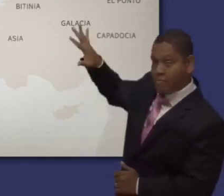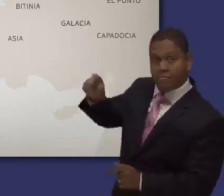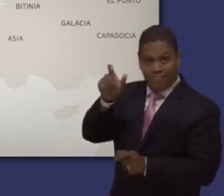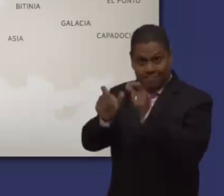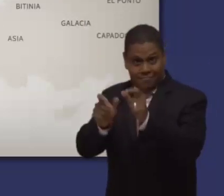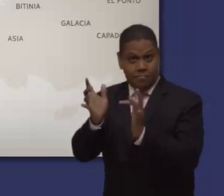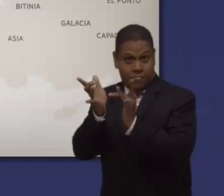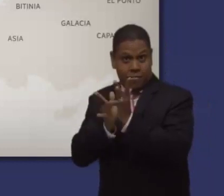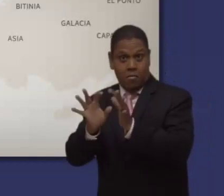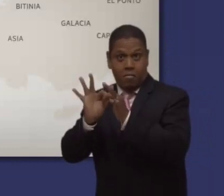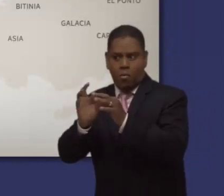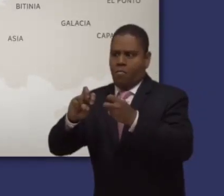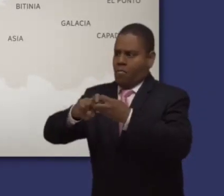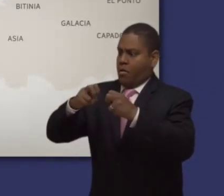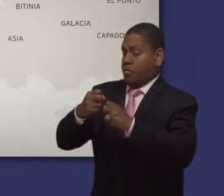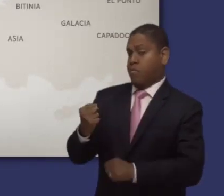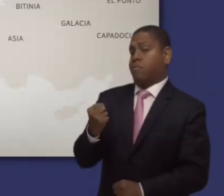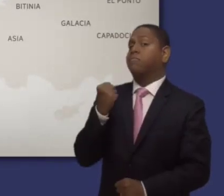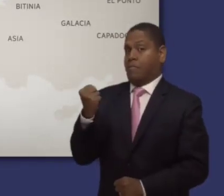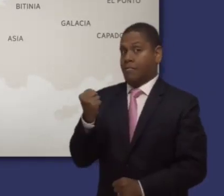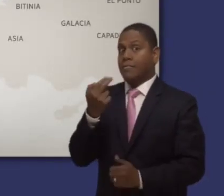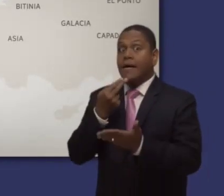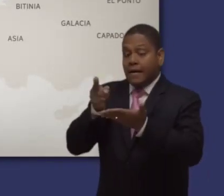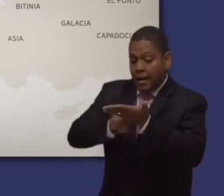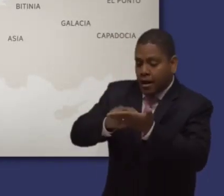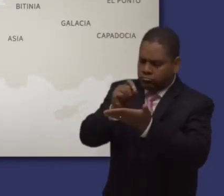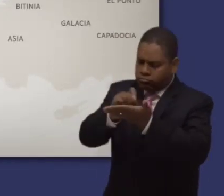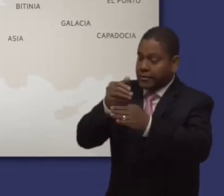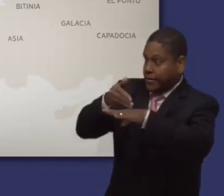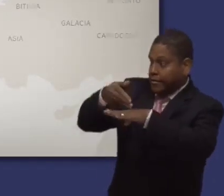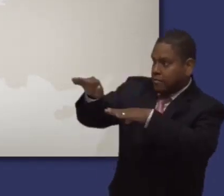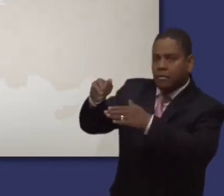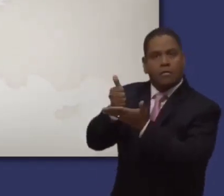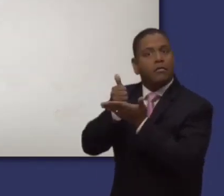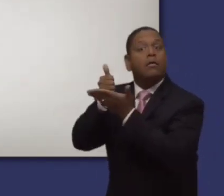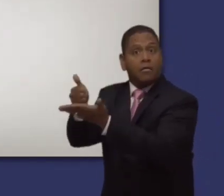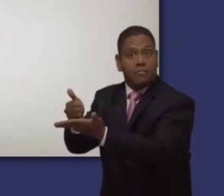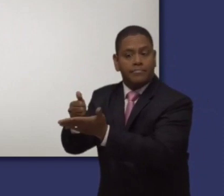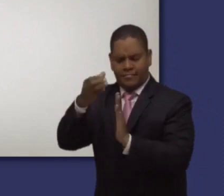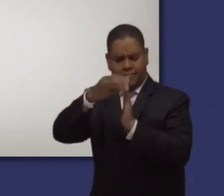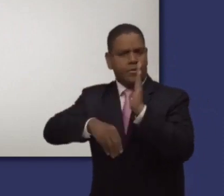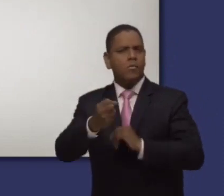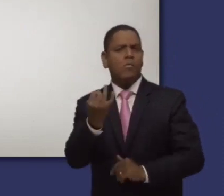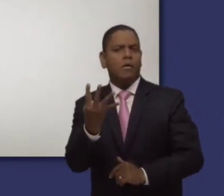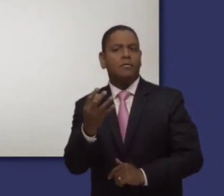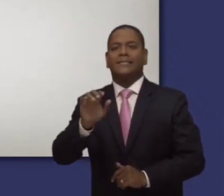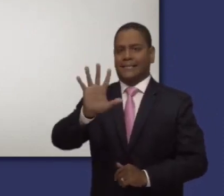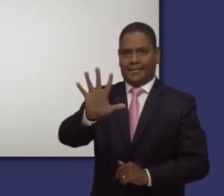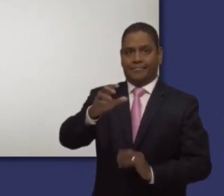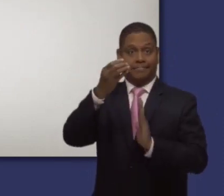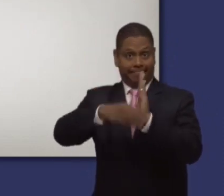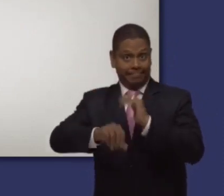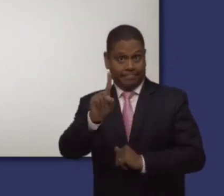Los cristianos de esas regiones estaban pasando por muchas pruebas. Primera de Pedro tiene